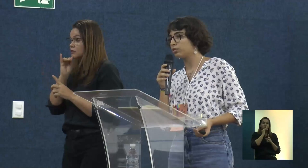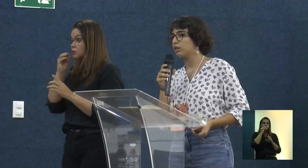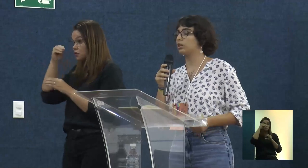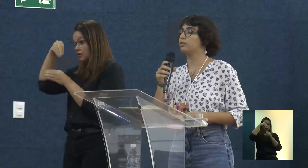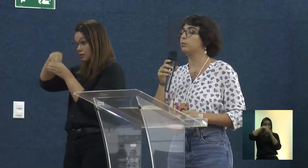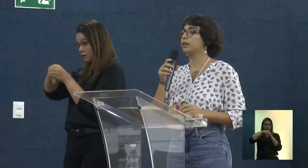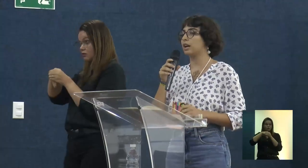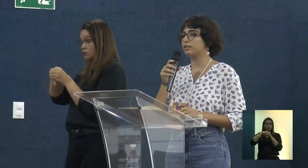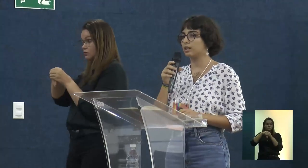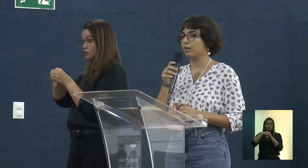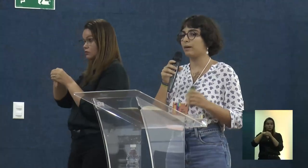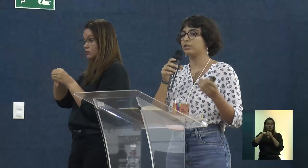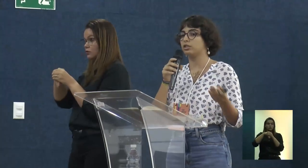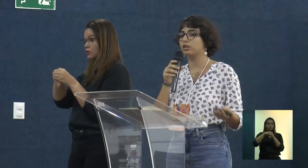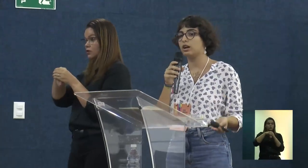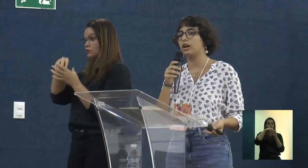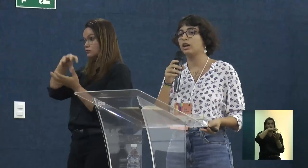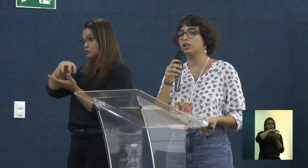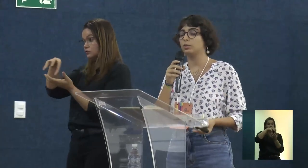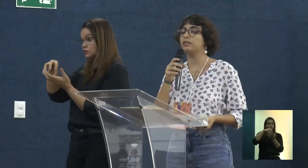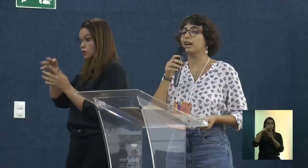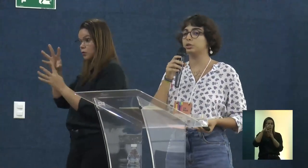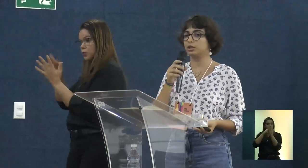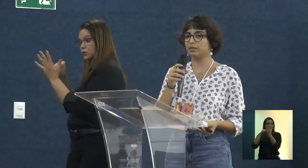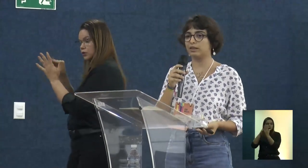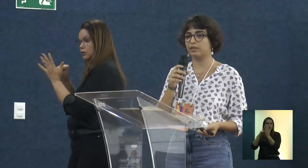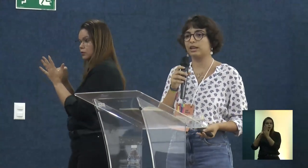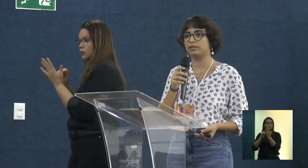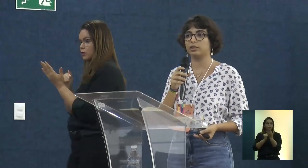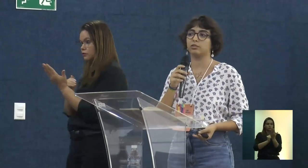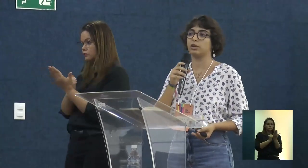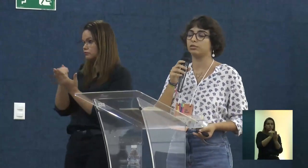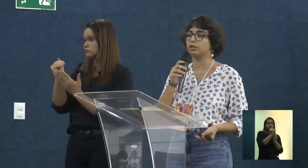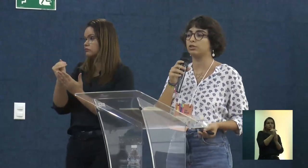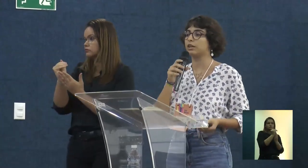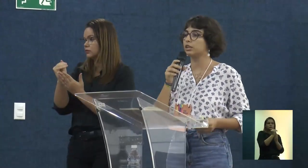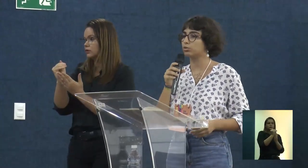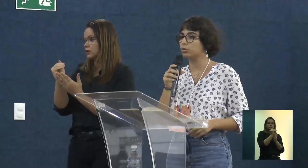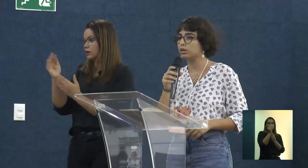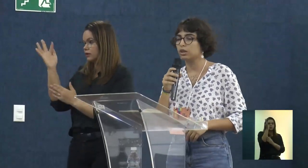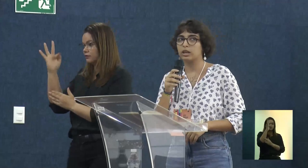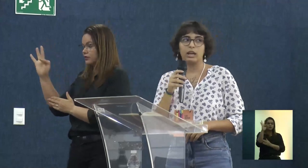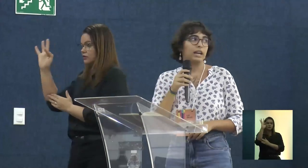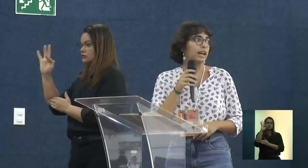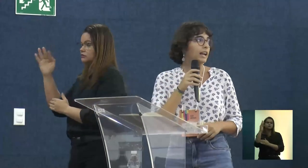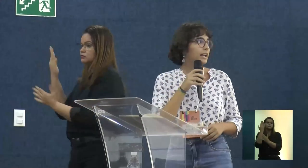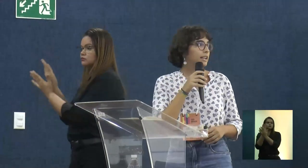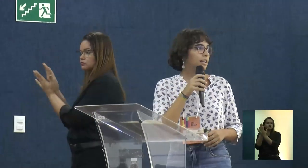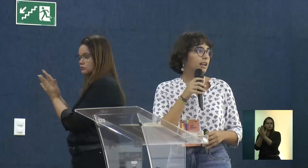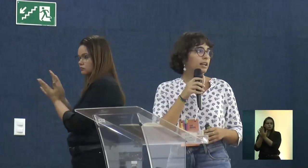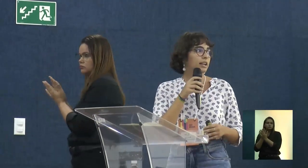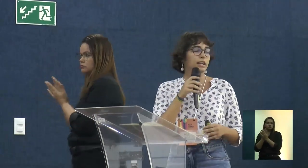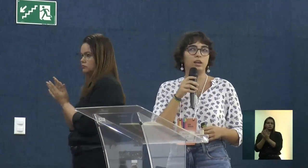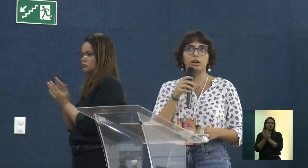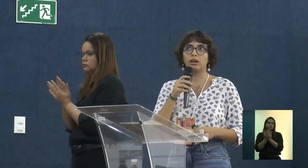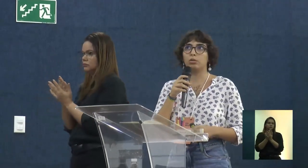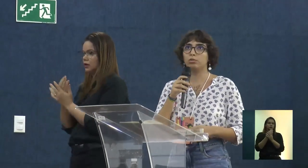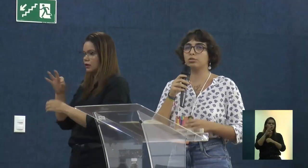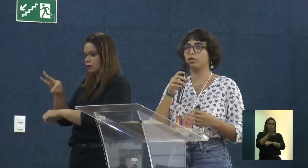histórios modelos, que foi uma criação a partir de uma iniciativa da Federação Nacional dos Estudantes de Arquitetura. E